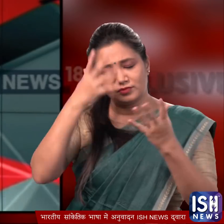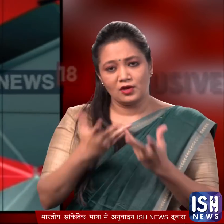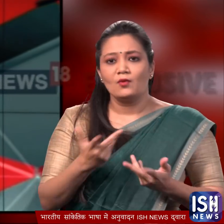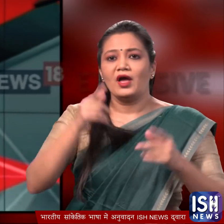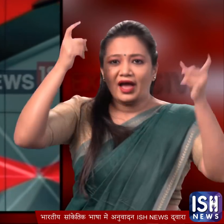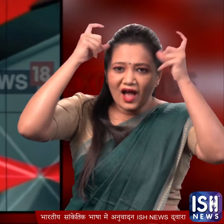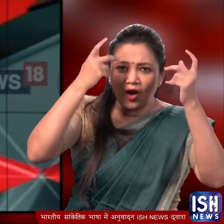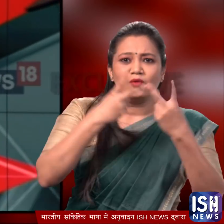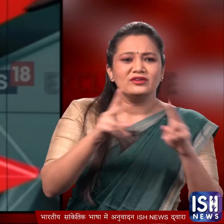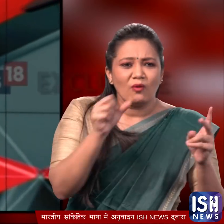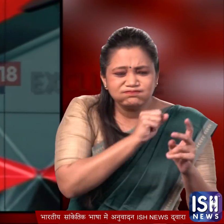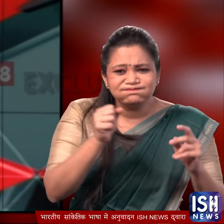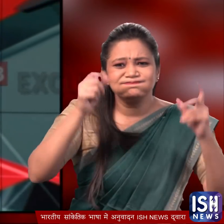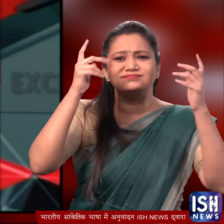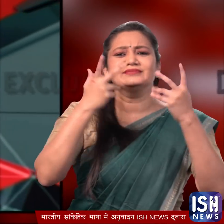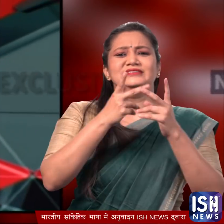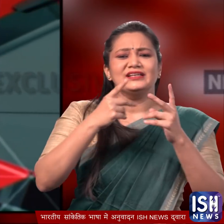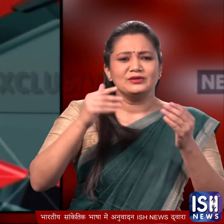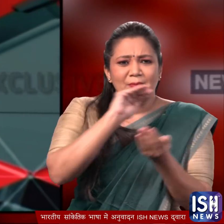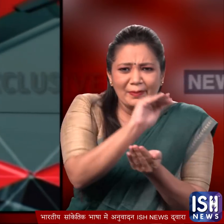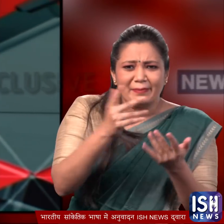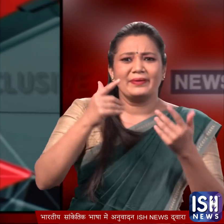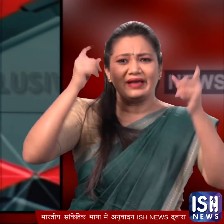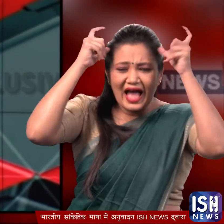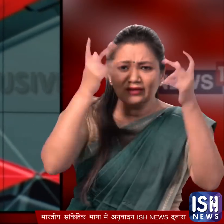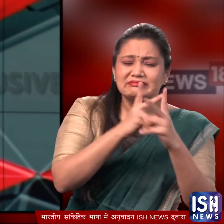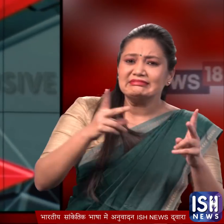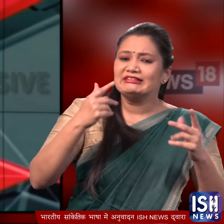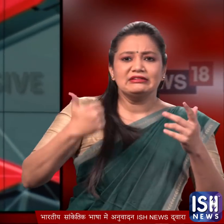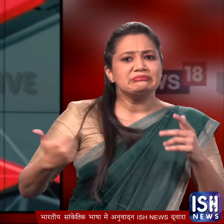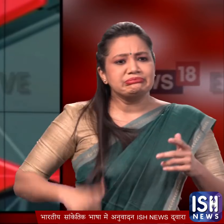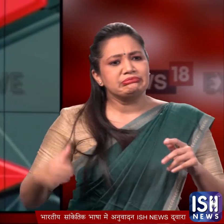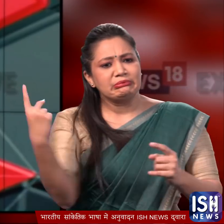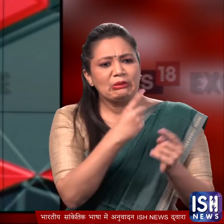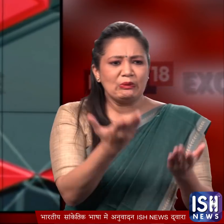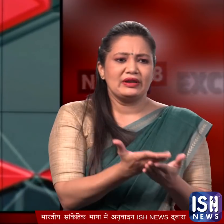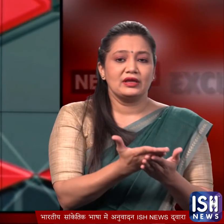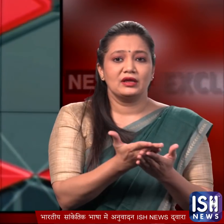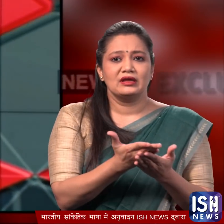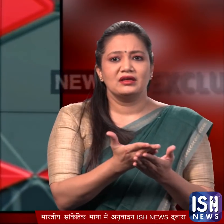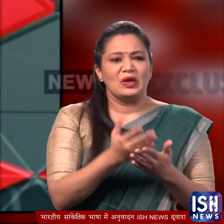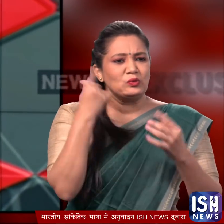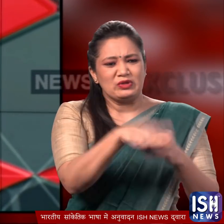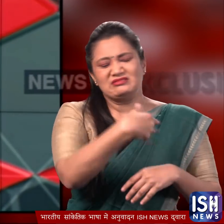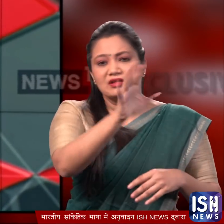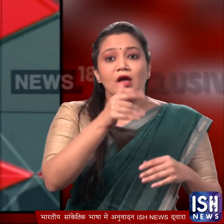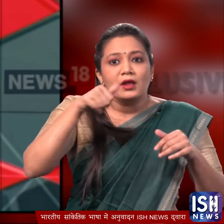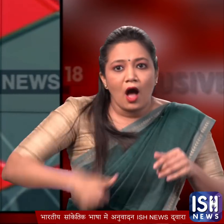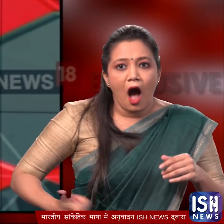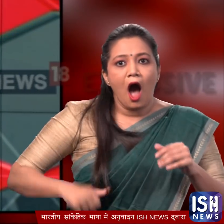गोशालाओं में भी बूरी गाय, बच्छडे और सानों को बोज समझा जाता है जो गोबर के अलावा कुछ नहीं देते अब वही गोबर पेंट बनाने